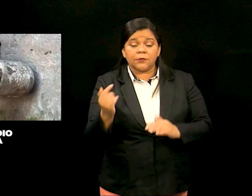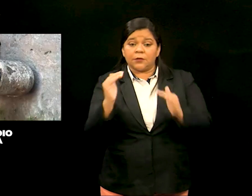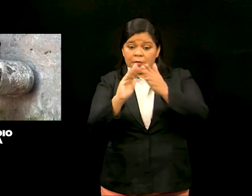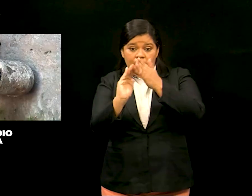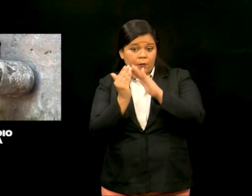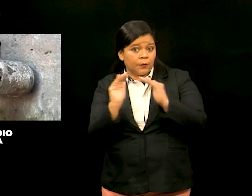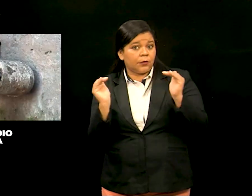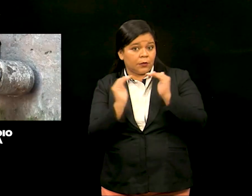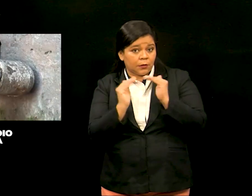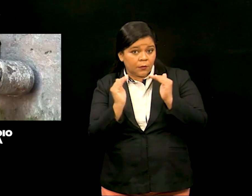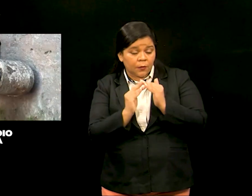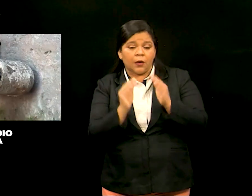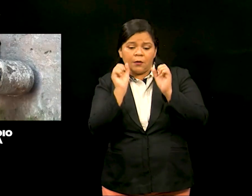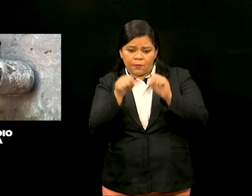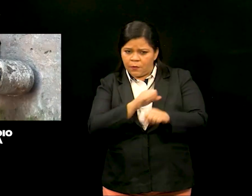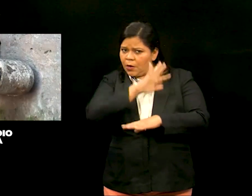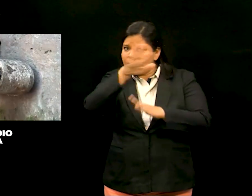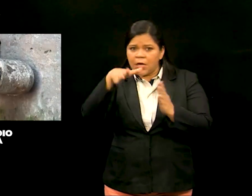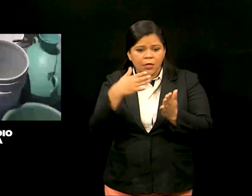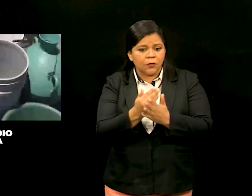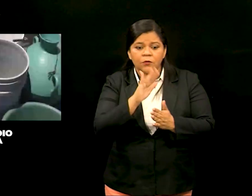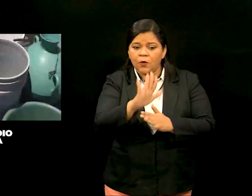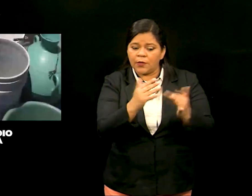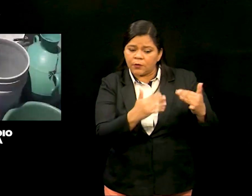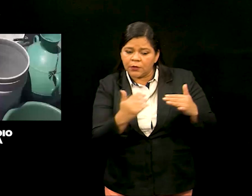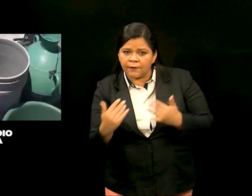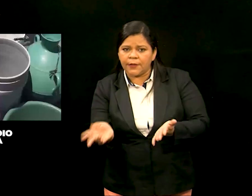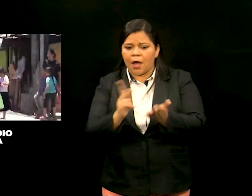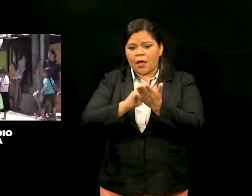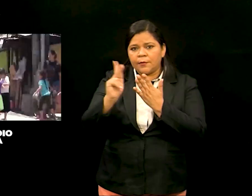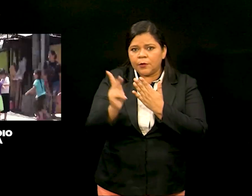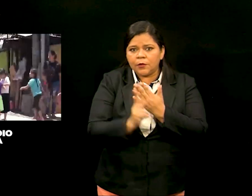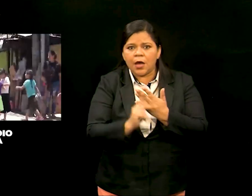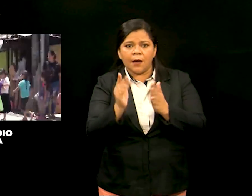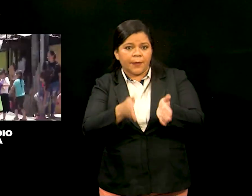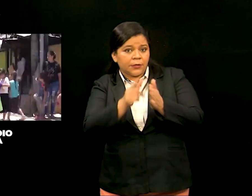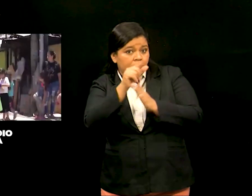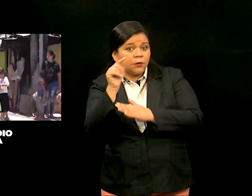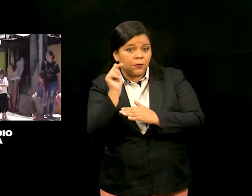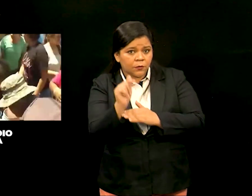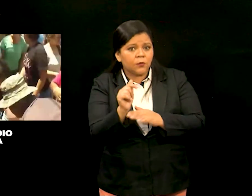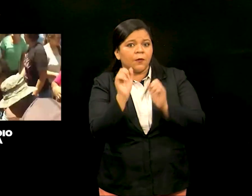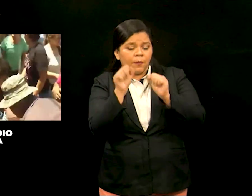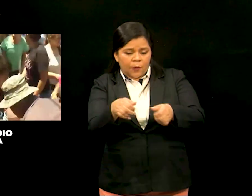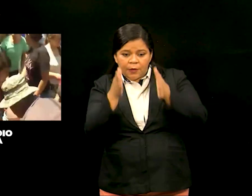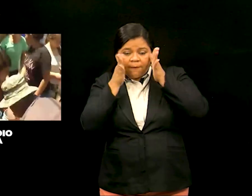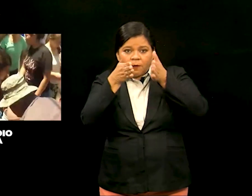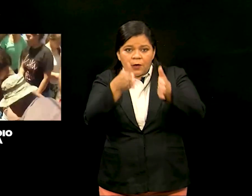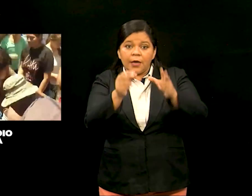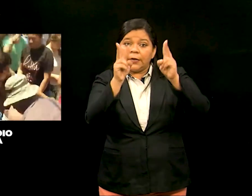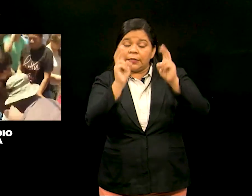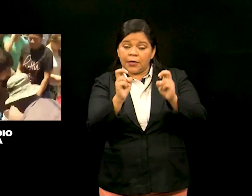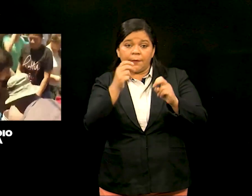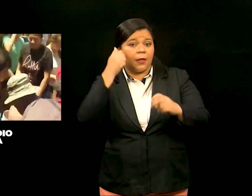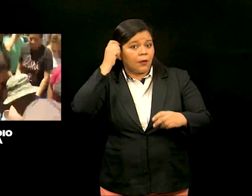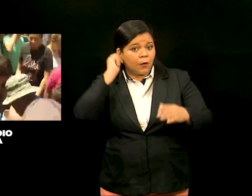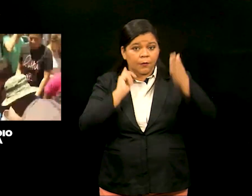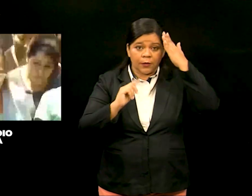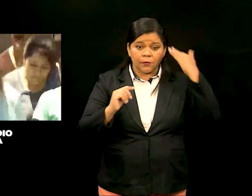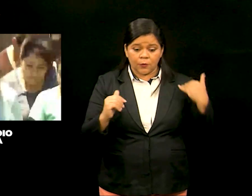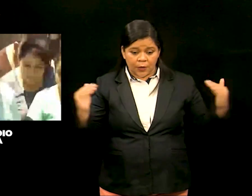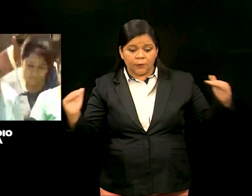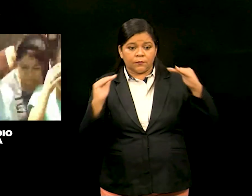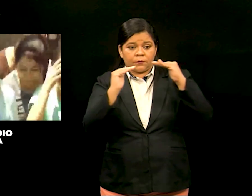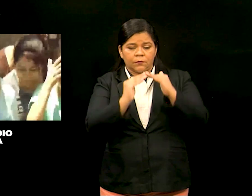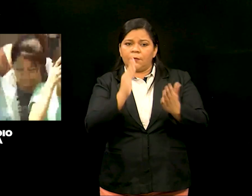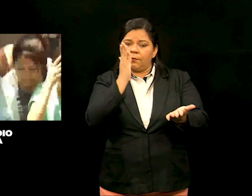comunitaria e incorporar en todas sus acciones, planes y programas institucionales, el enfoque de género y perspectiva de adaptación